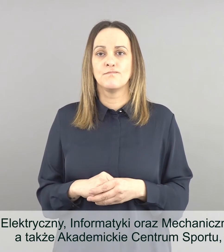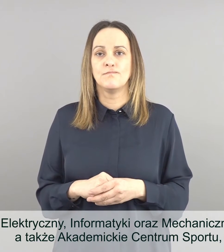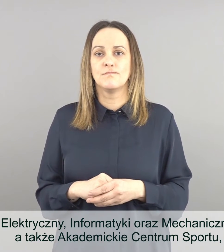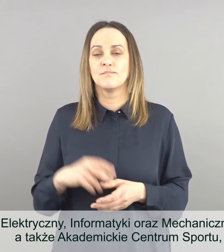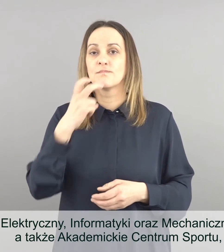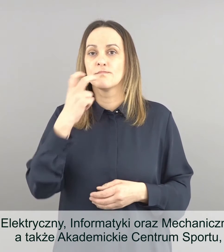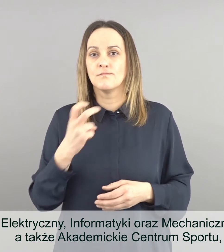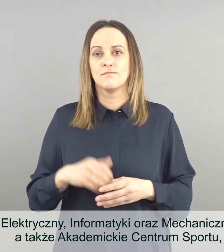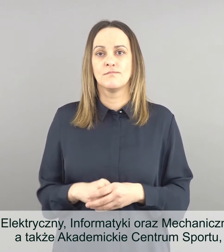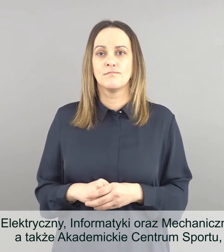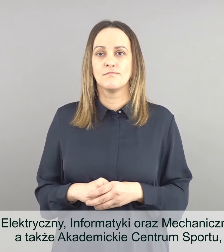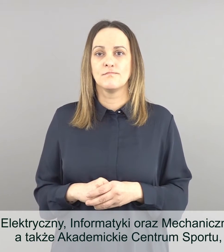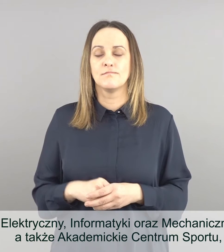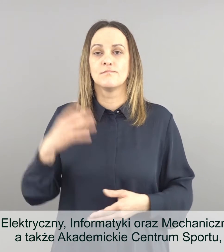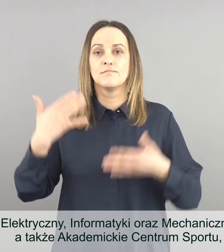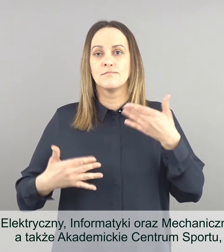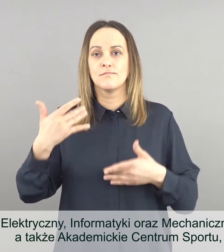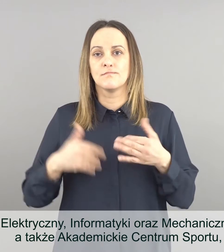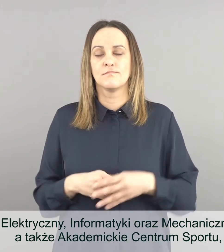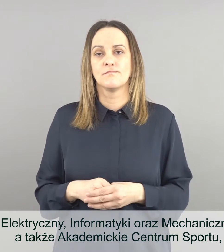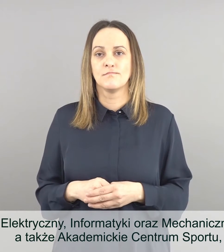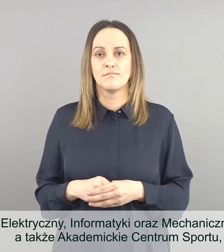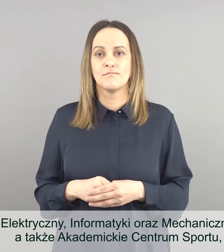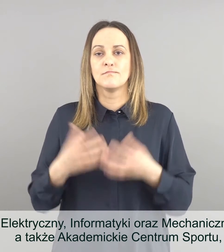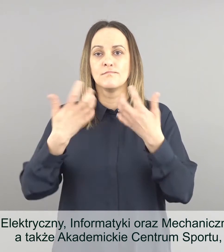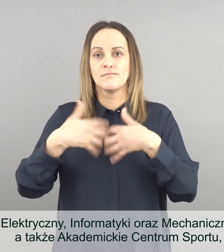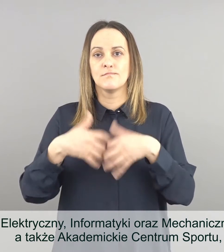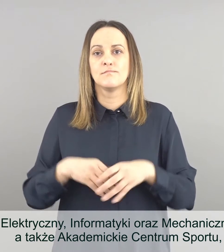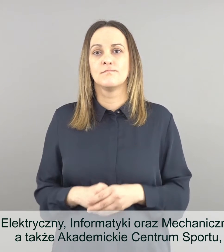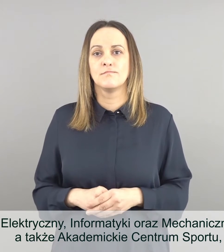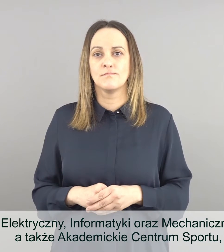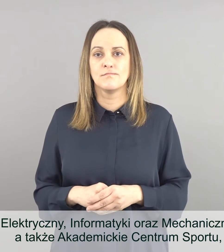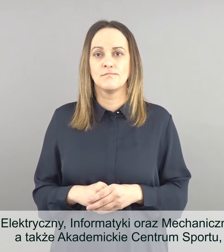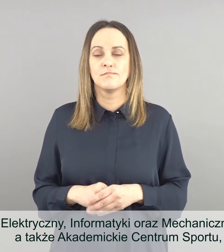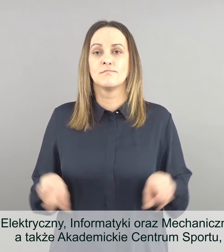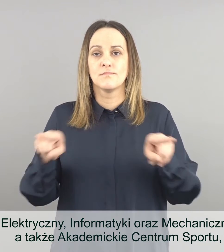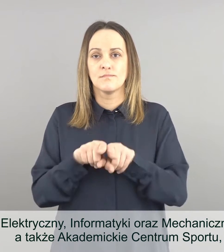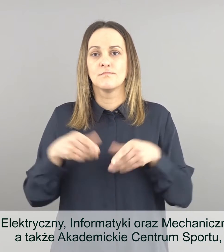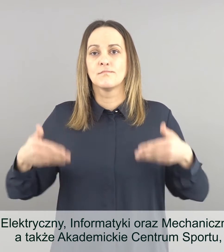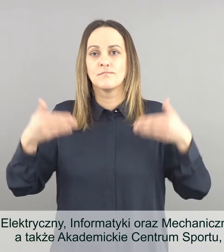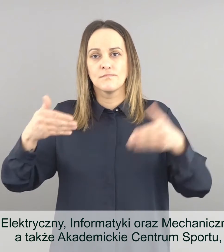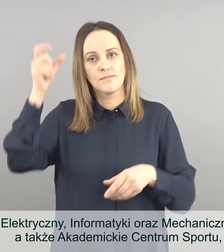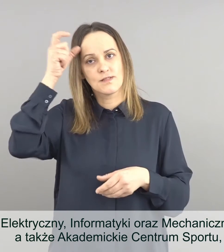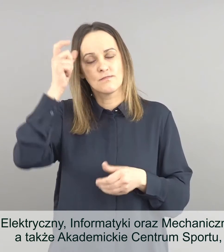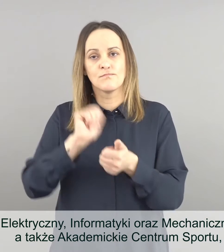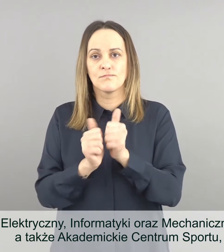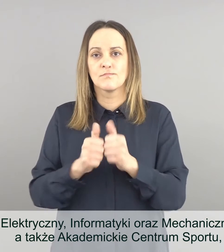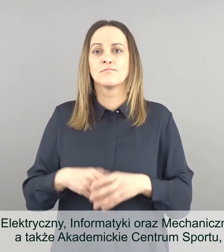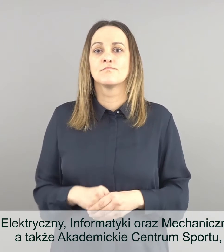Elektryczne, Informatyki oraz Mechaniczne, a także Akademickie Centrum Sportu, Domy Studenta